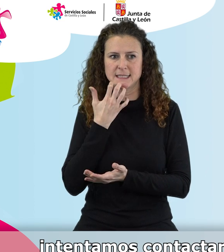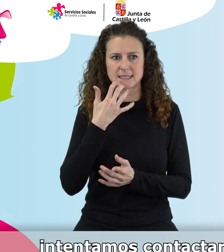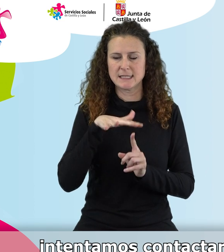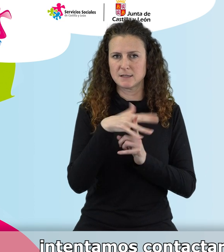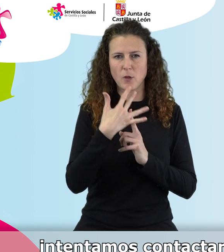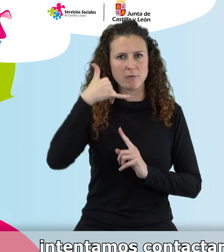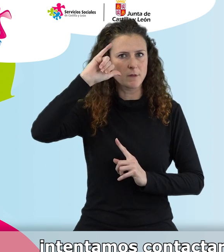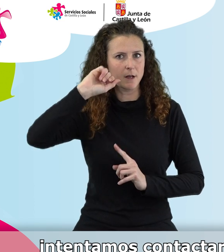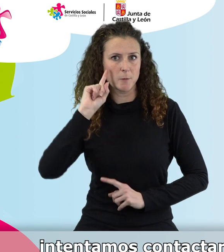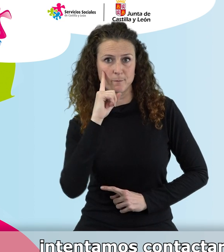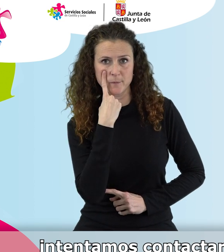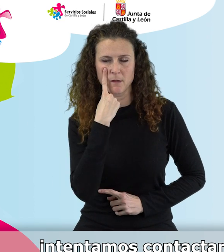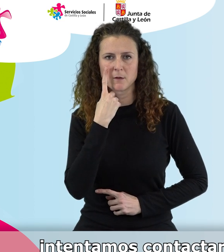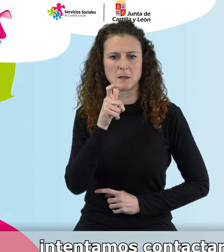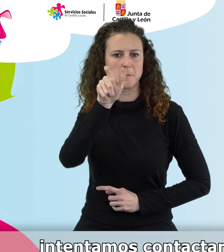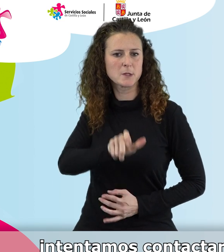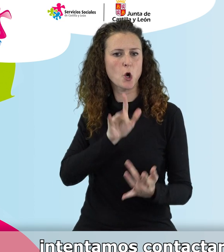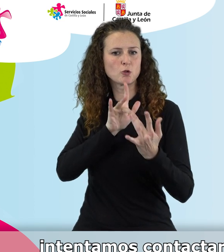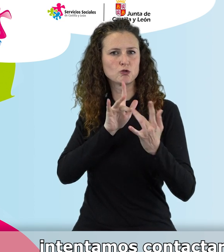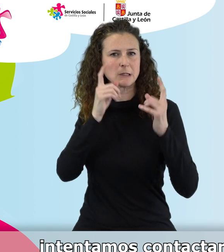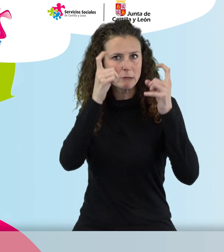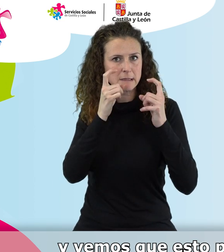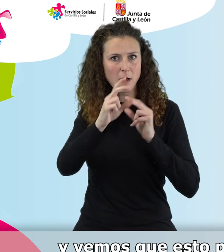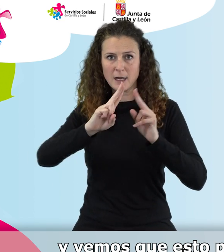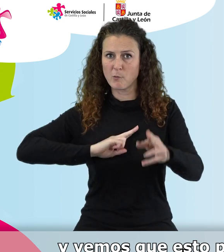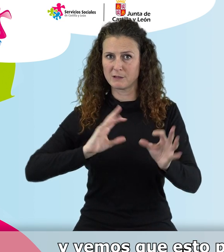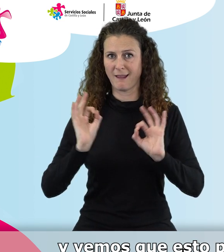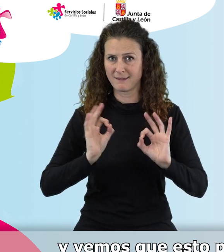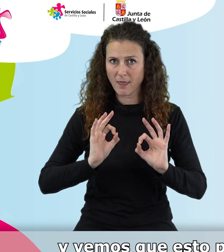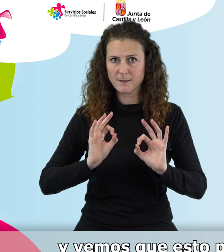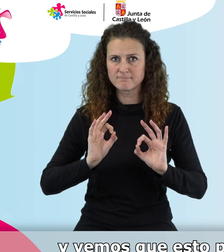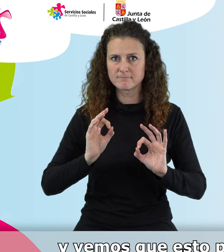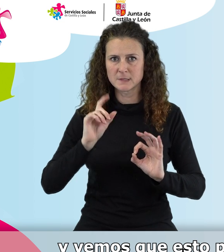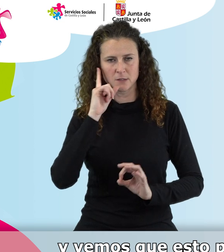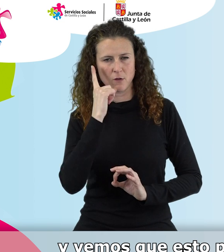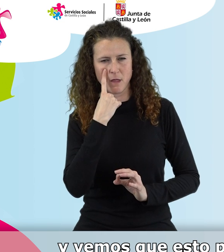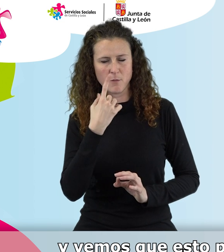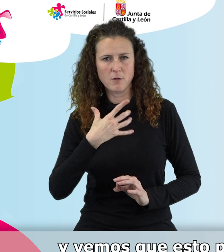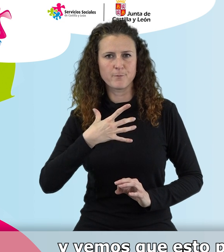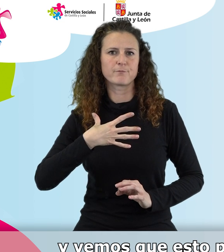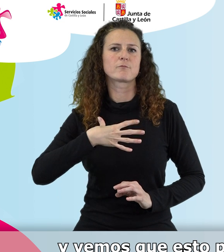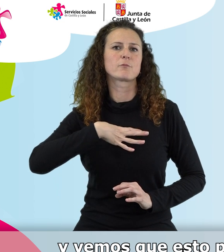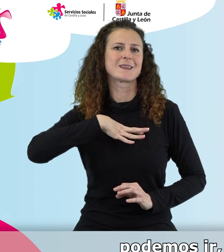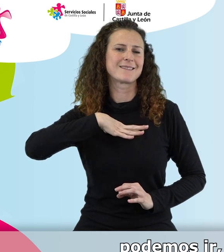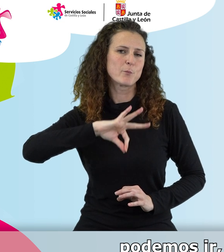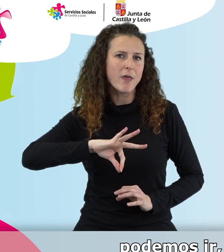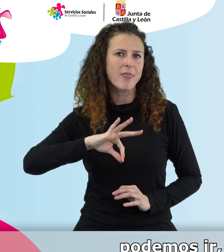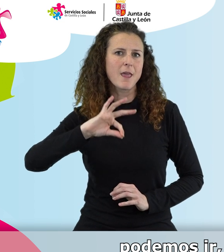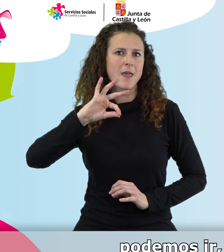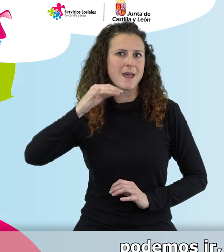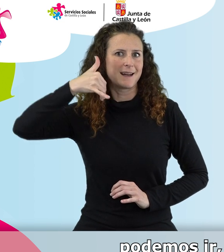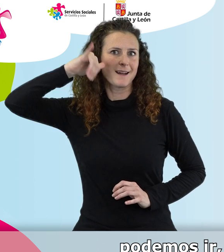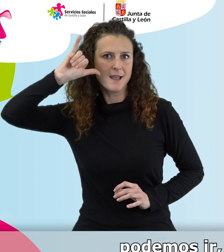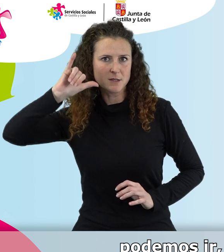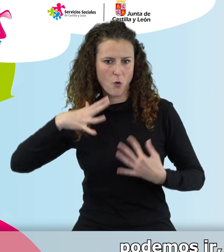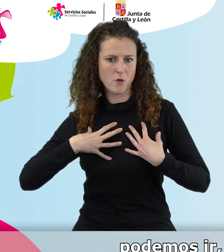riesgo, intentamos contactar con la persona, vemos que no da respuesta y vemos que esto puede suponer un riesgo para su salud, podemos ir y